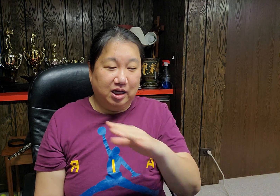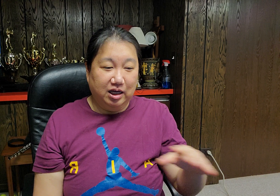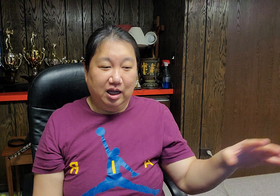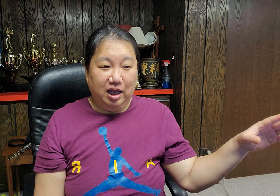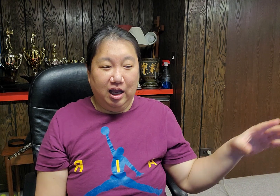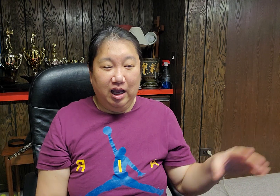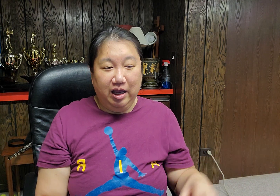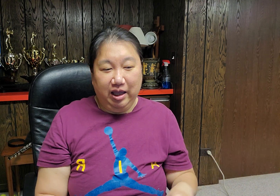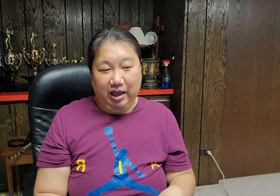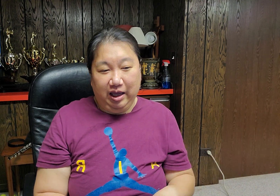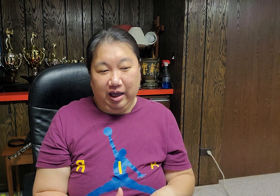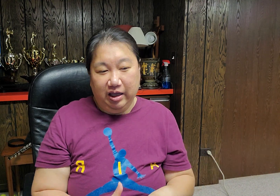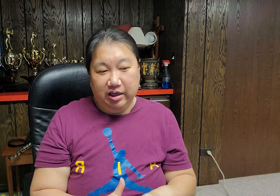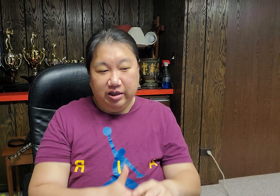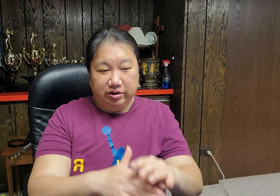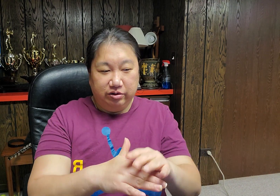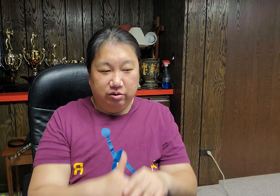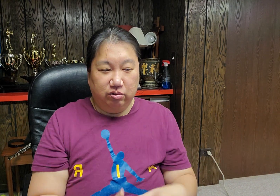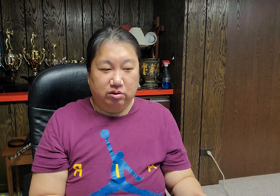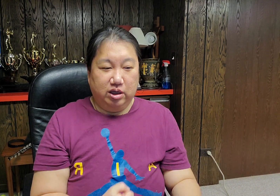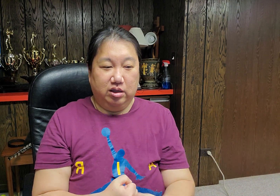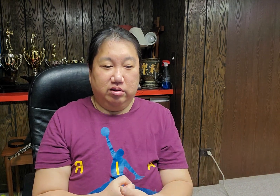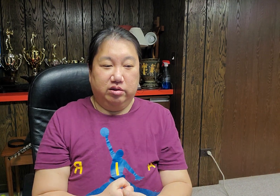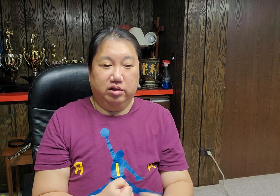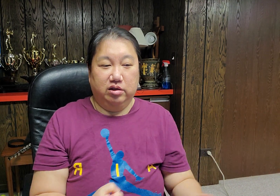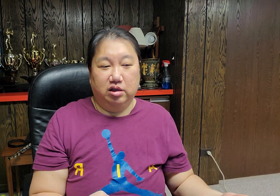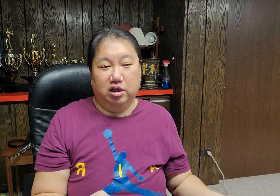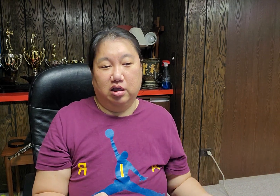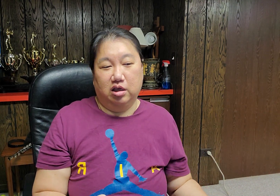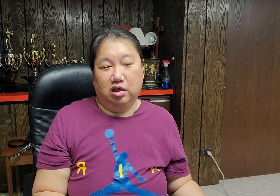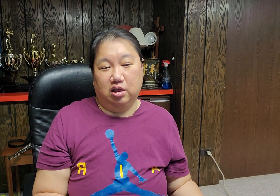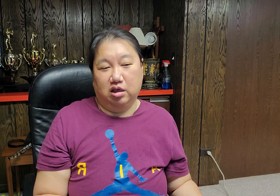끝저다 이루게 쓰니